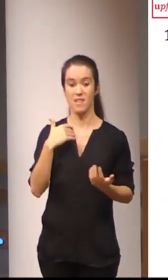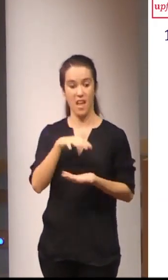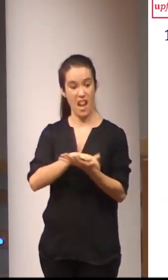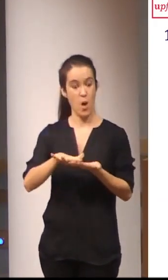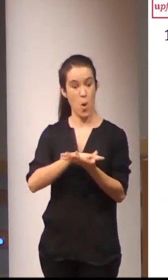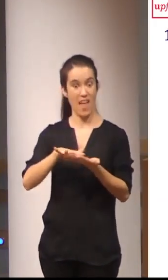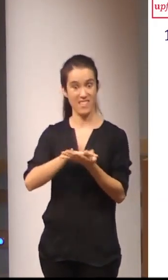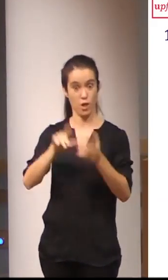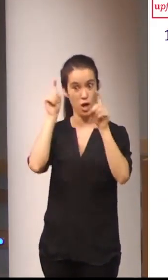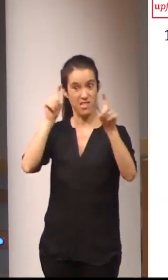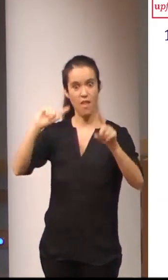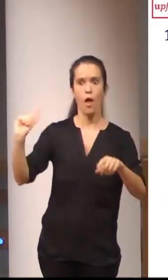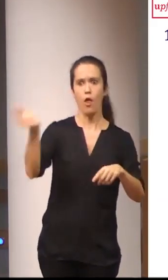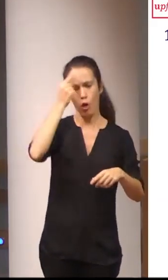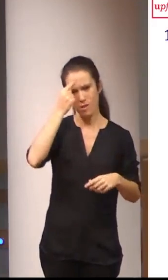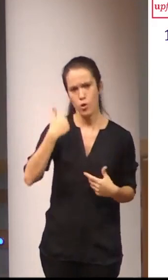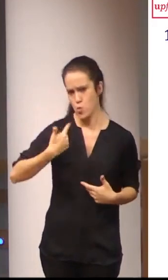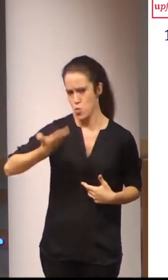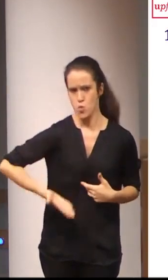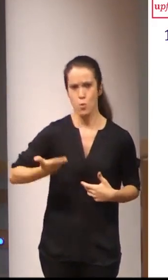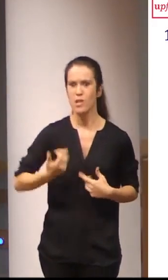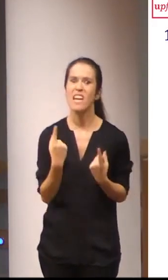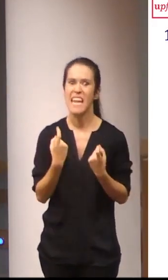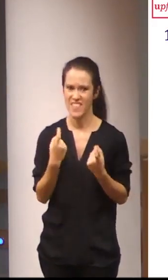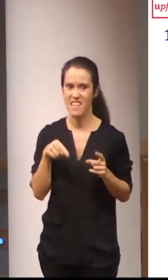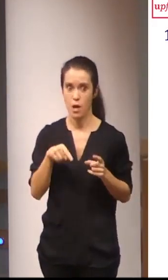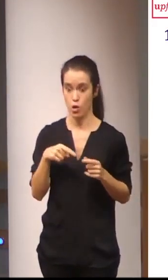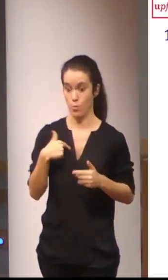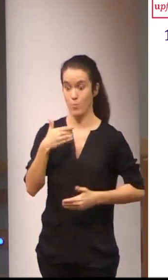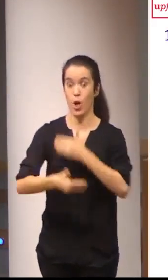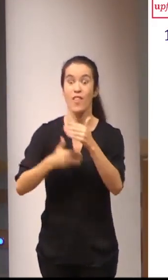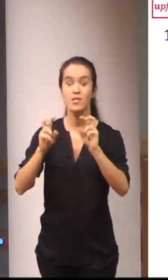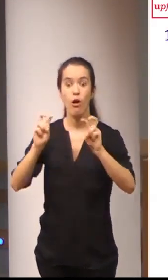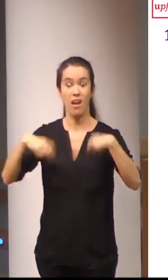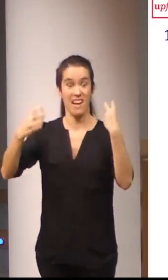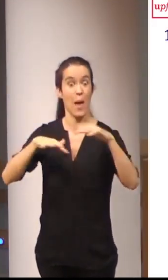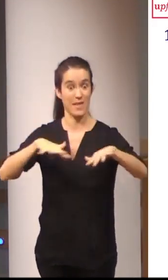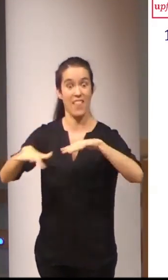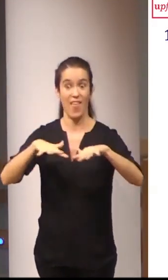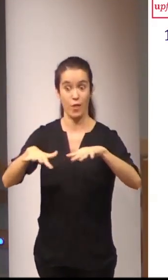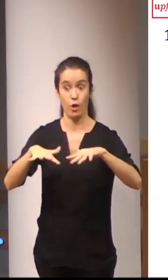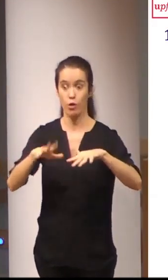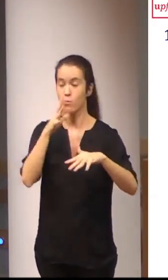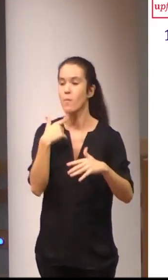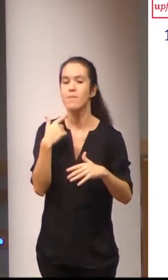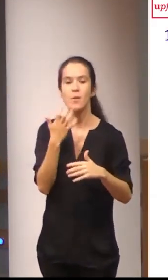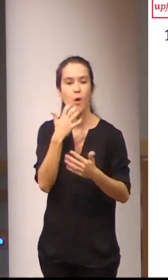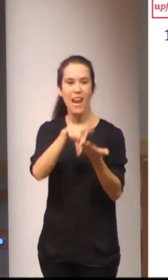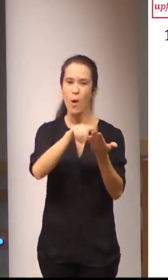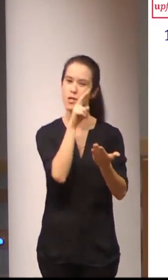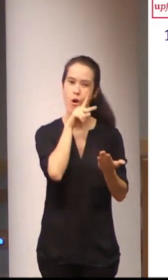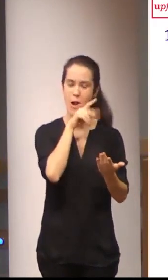ten un papel fundamental e moi necessario neste proceso de revitalización porque, a diferencia das lenguas orais,